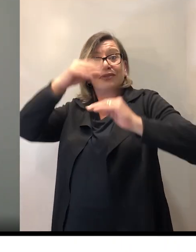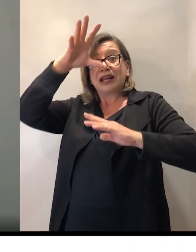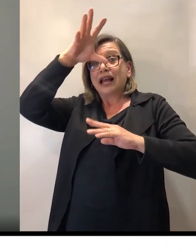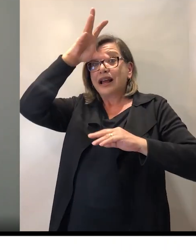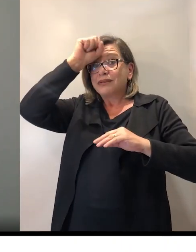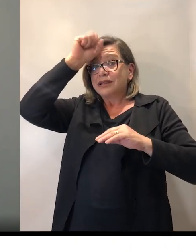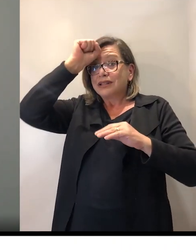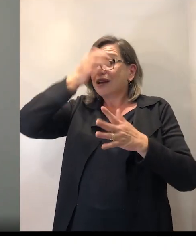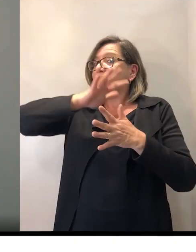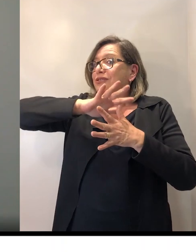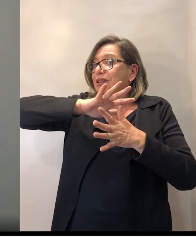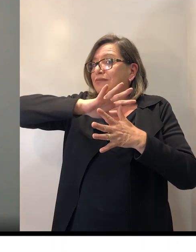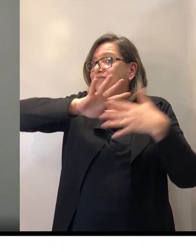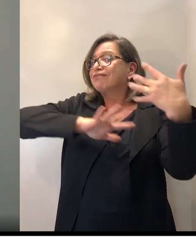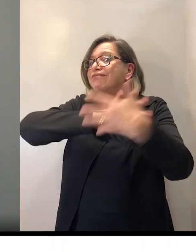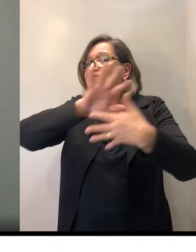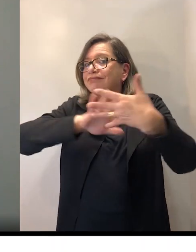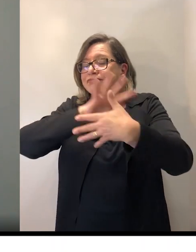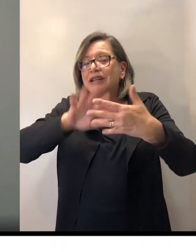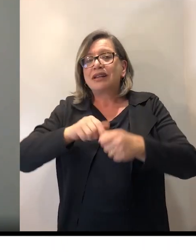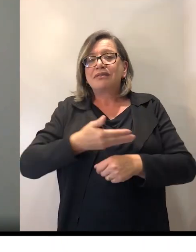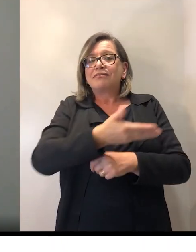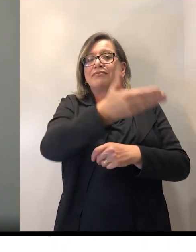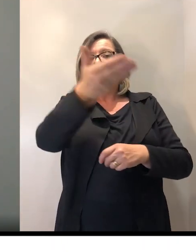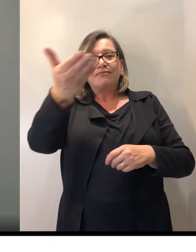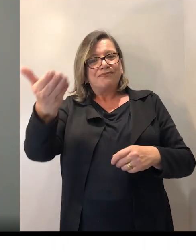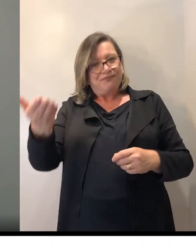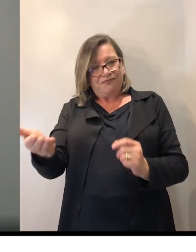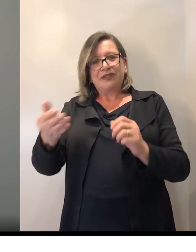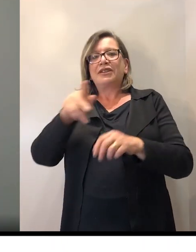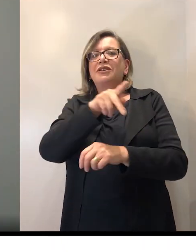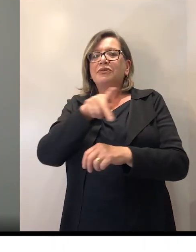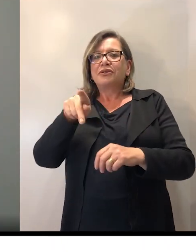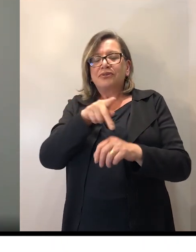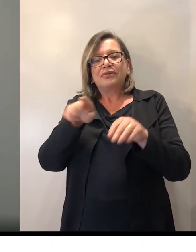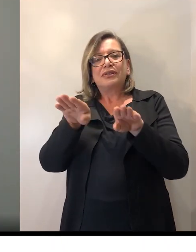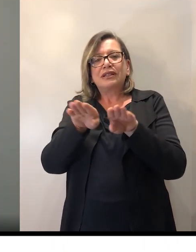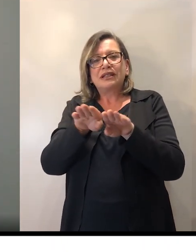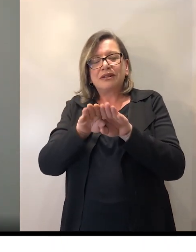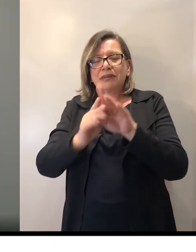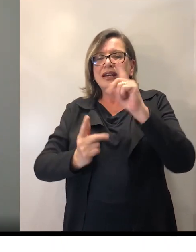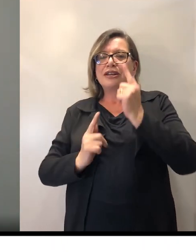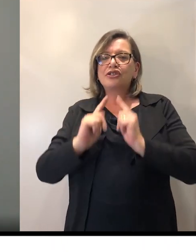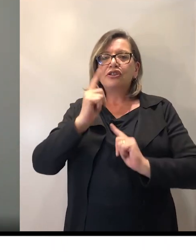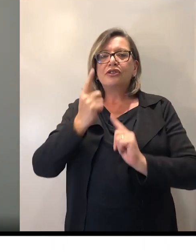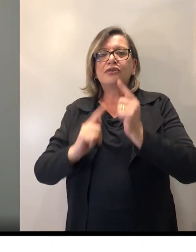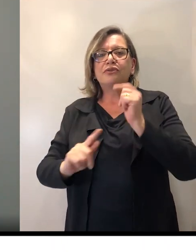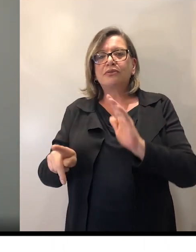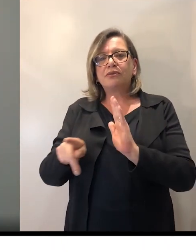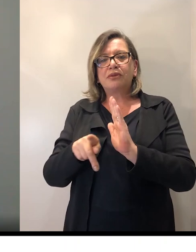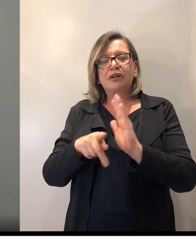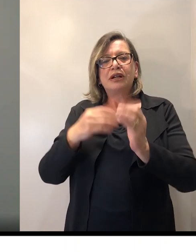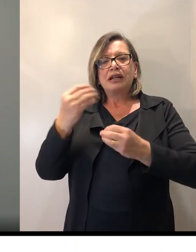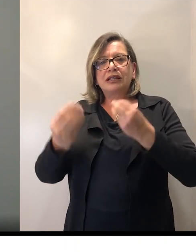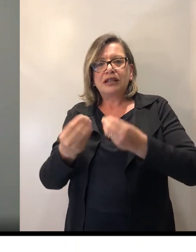língua de sinais, para que você, professor, para que você, gestor, para que você, bacharelado,